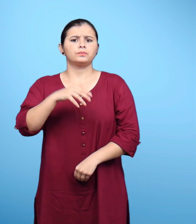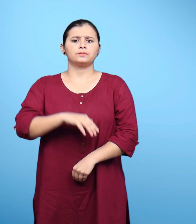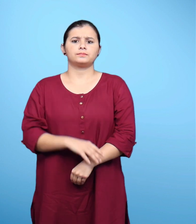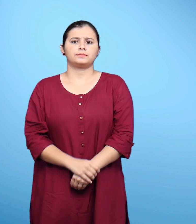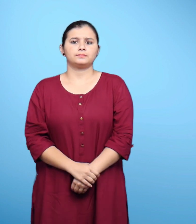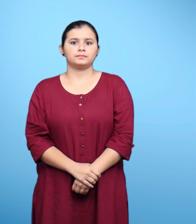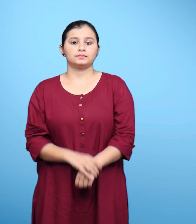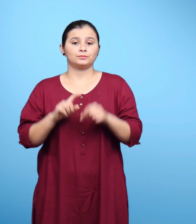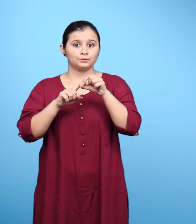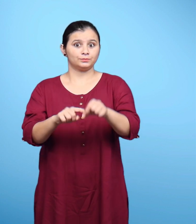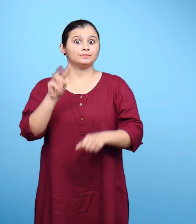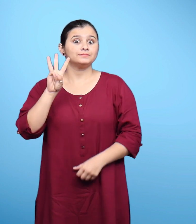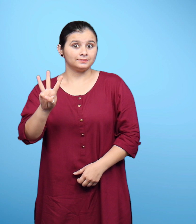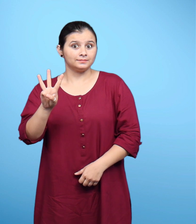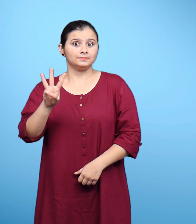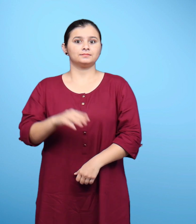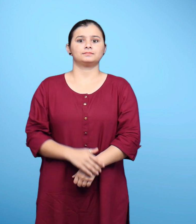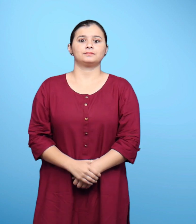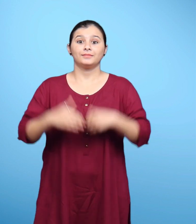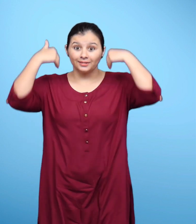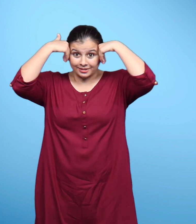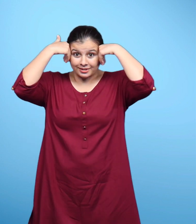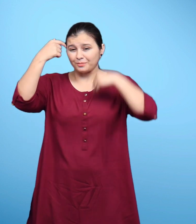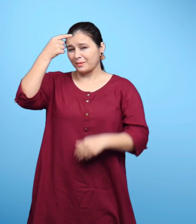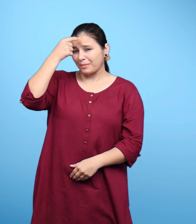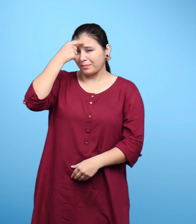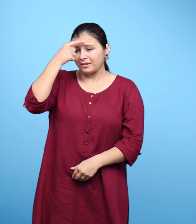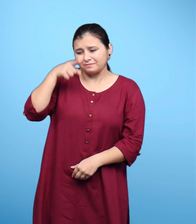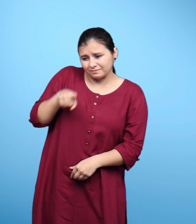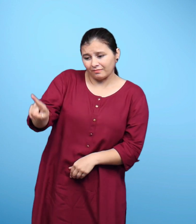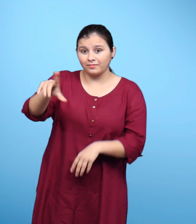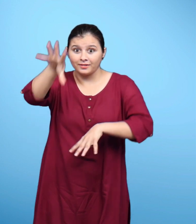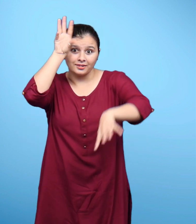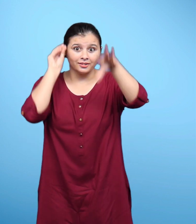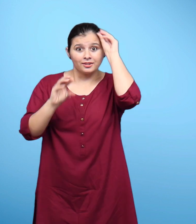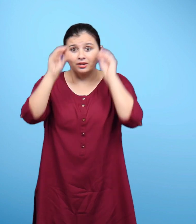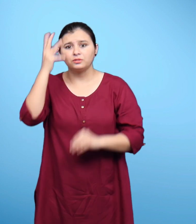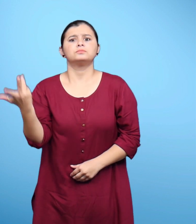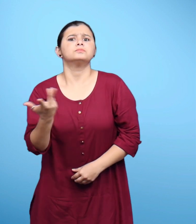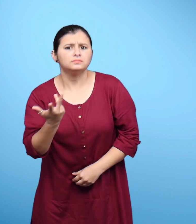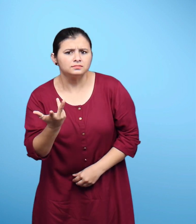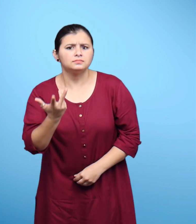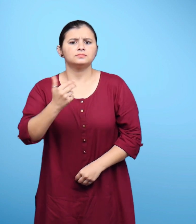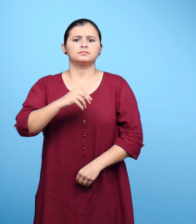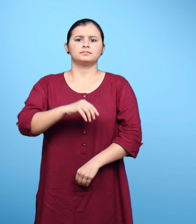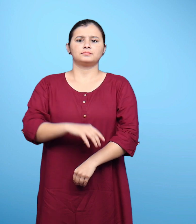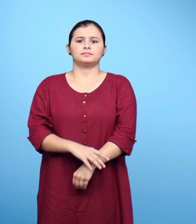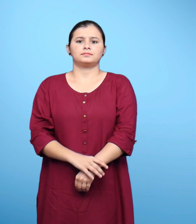प्रशन संख्या तीन गधे ने कश्ट में पढ़कर सियार से कौन सी बुद्धिमानी सीखी